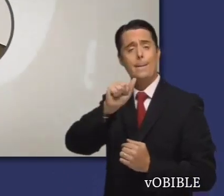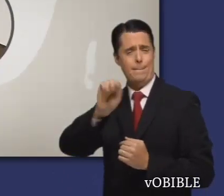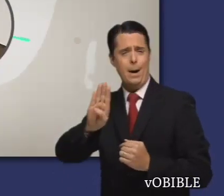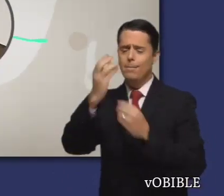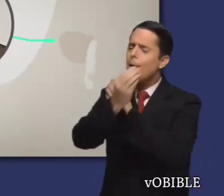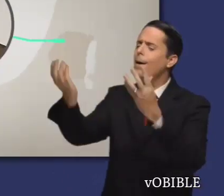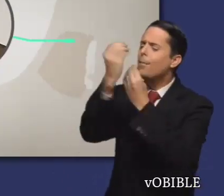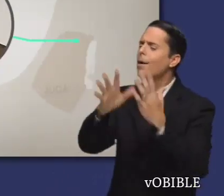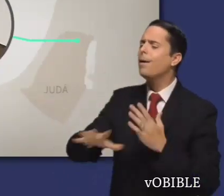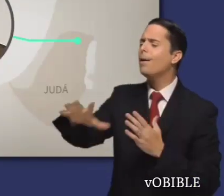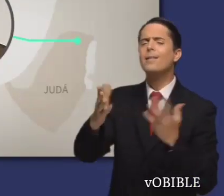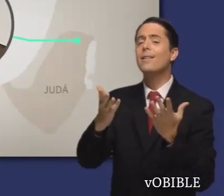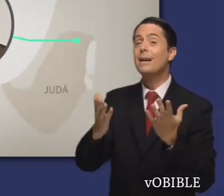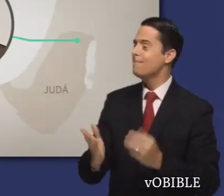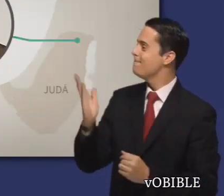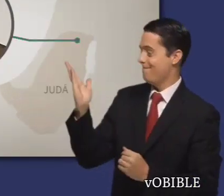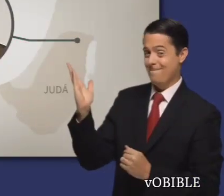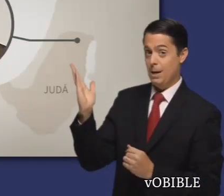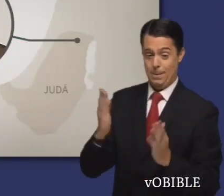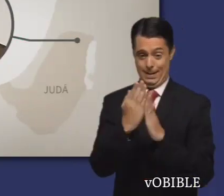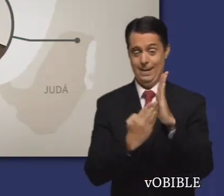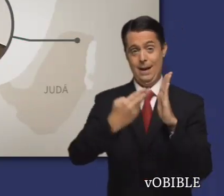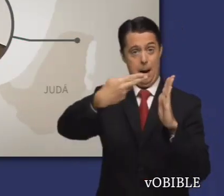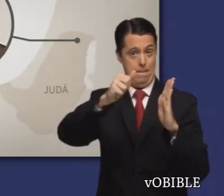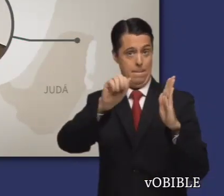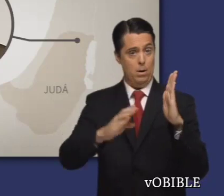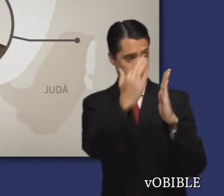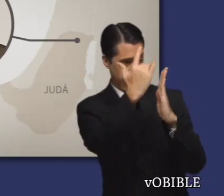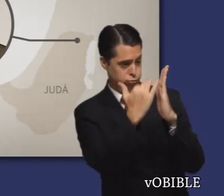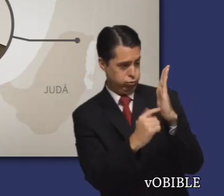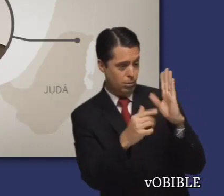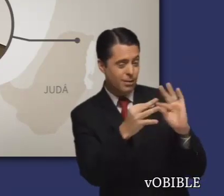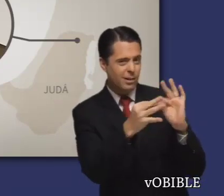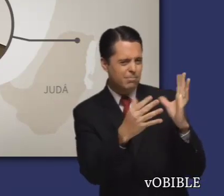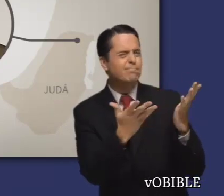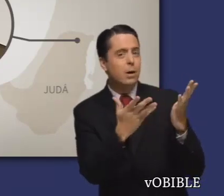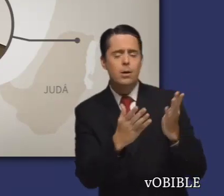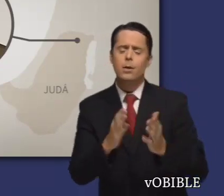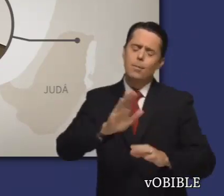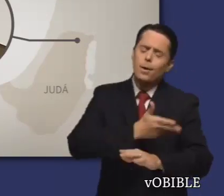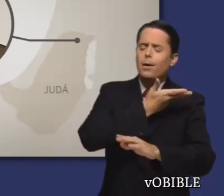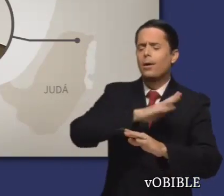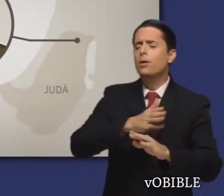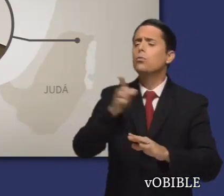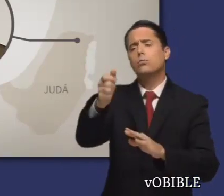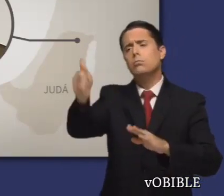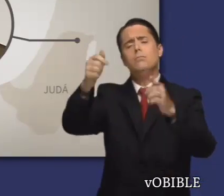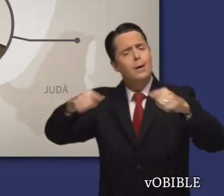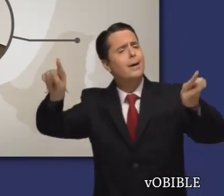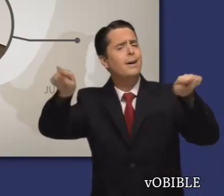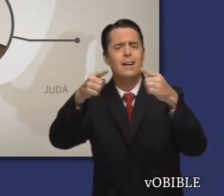Abacuc fue profeta en el reino de Judá. Como su libro concluye diciendo, Al director sobre mis